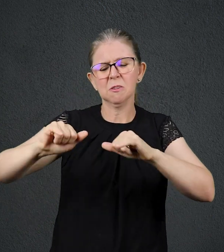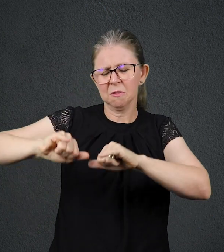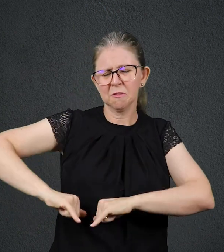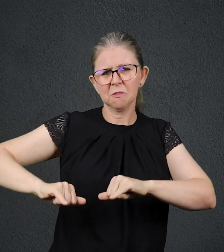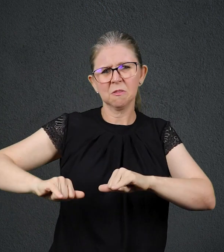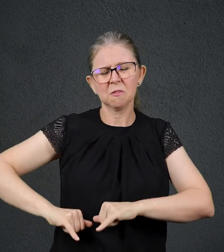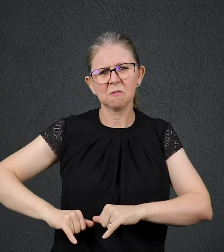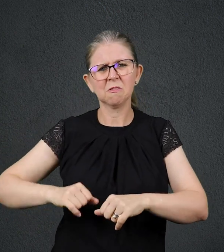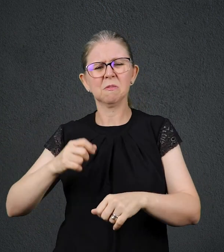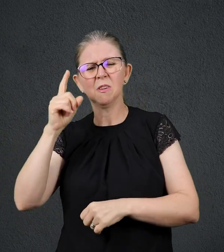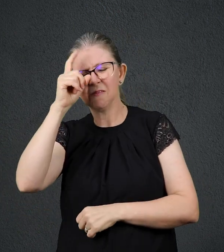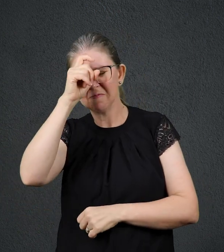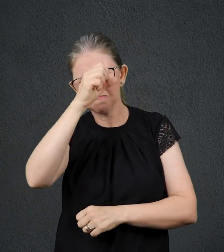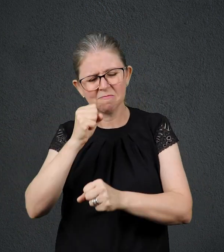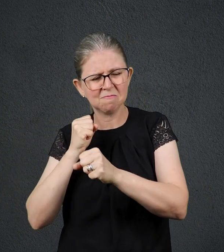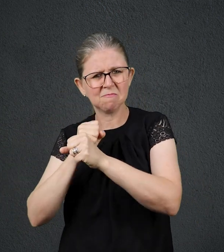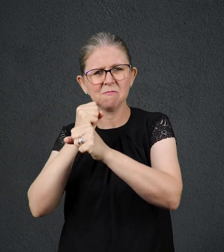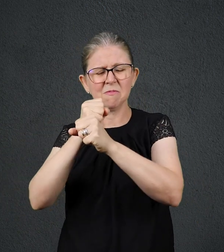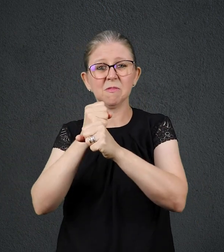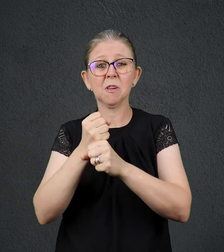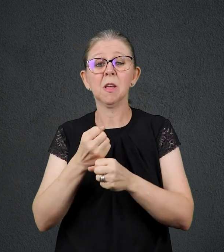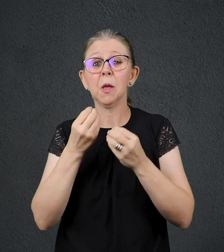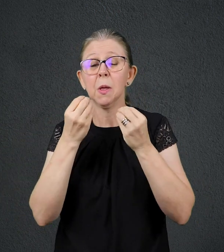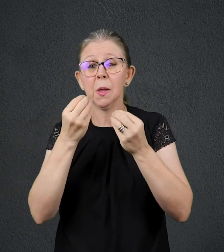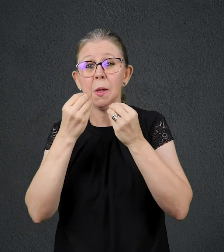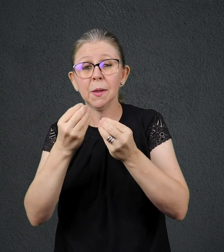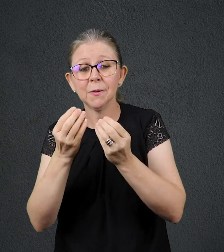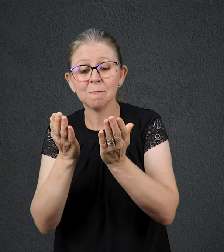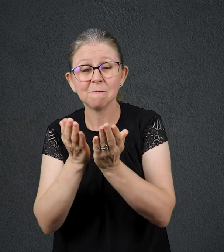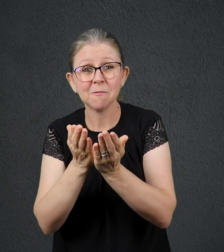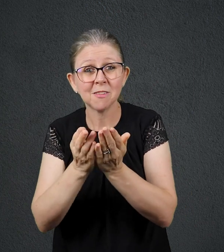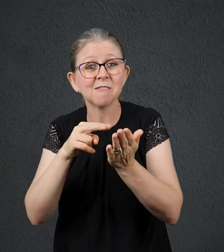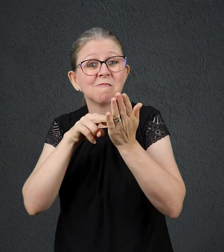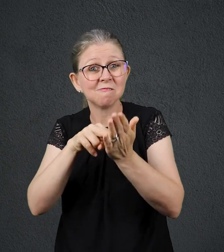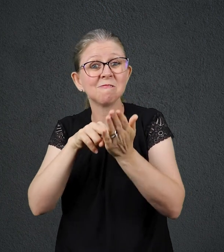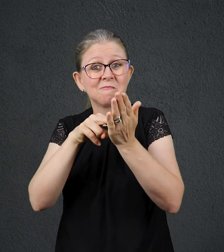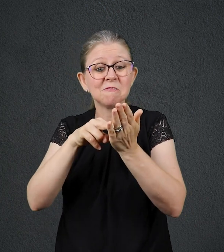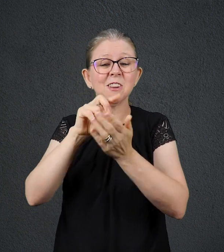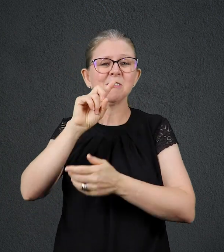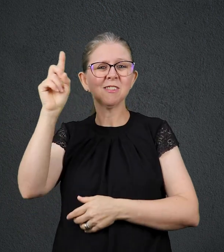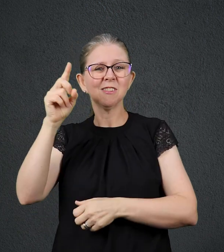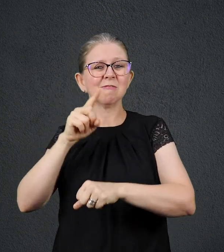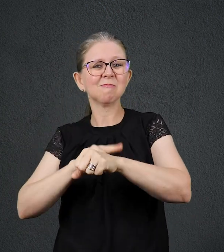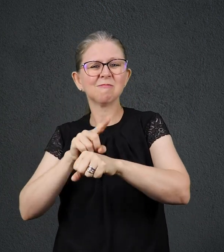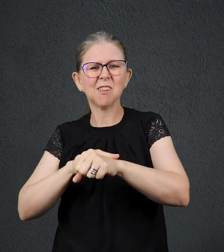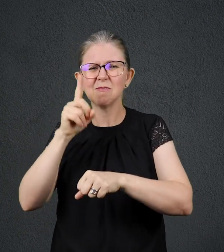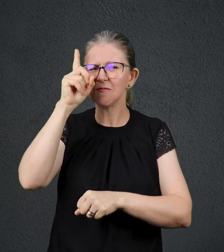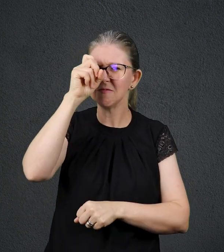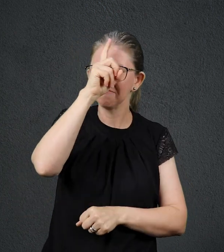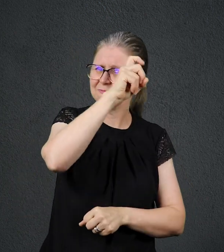também como alguns companheiros mantiveram sua fé em Deus naqueles dias de tanta dificuldade. Ajudado por